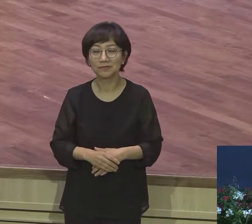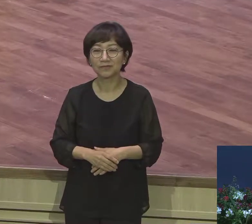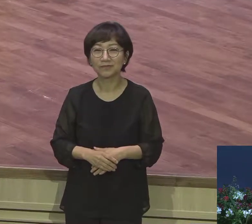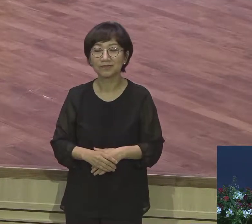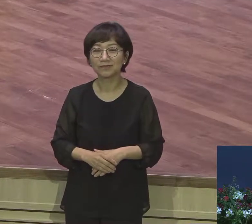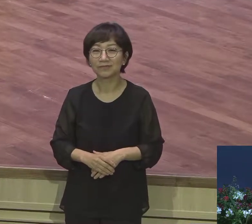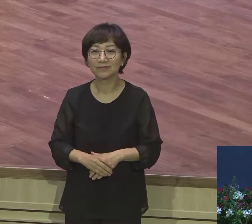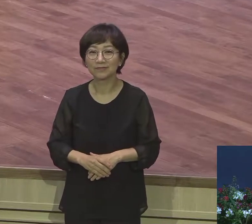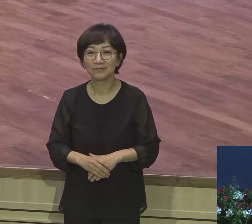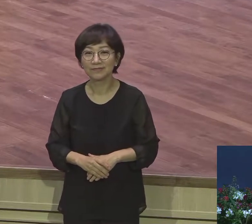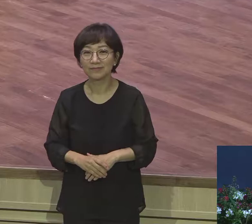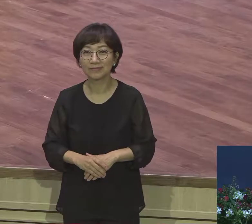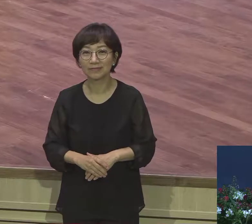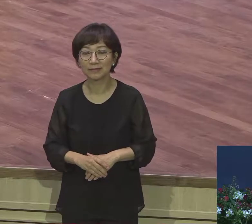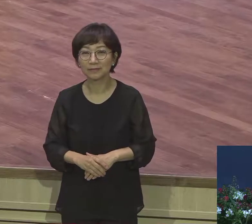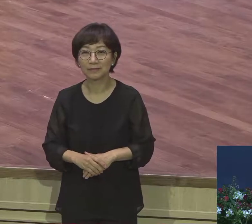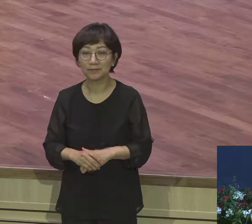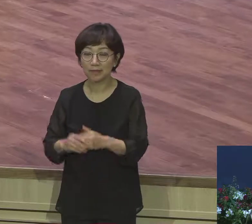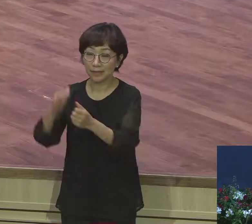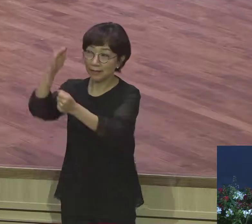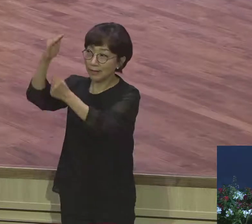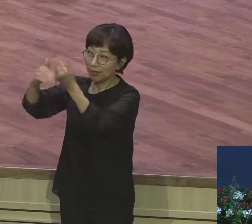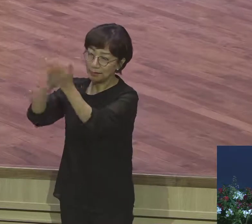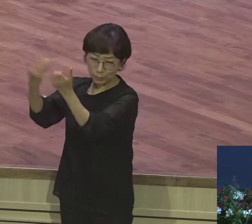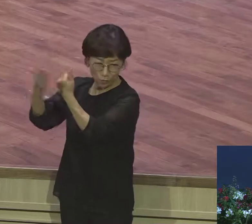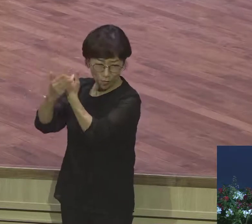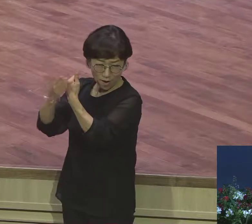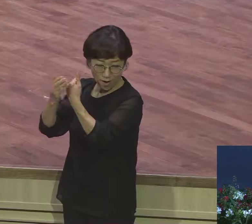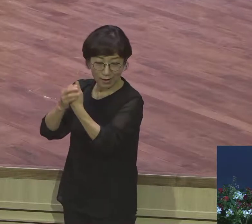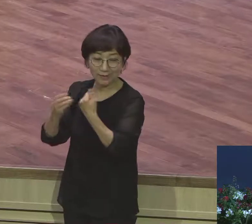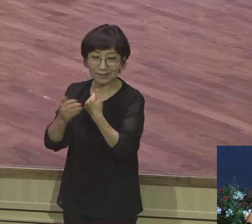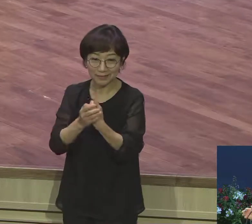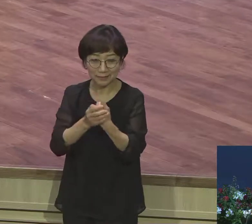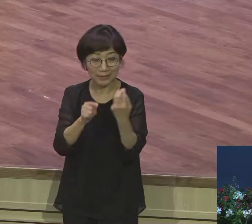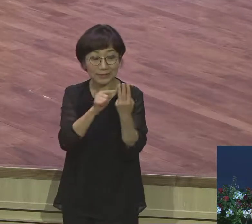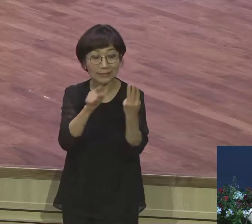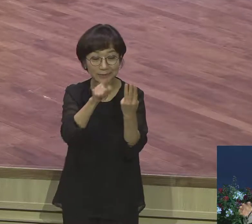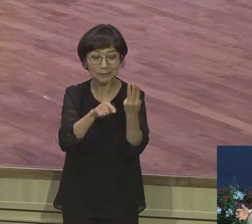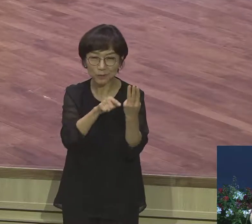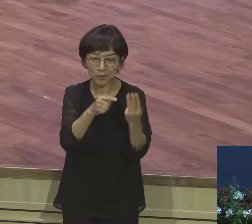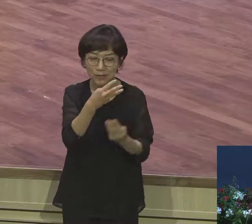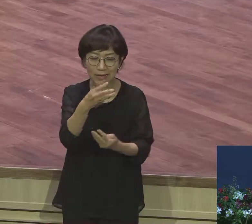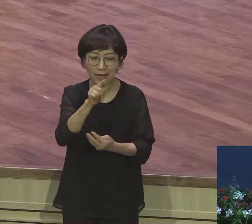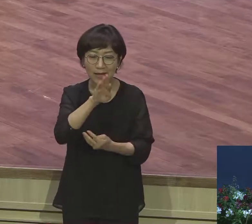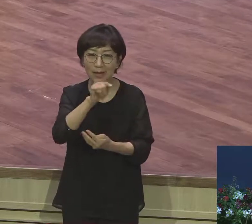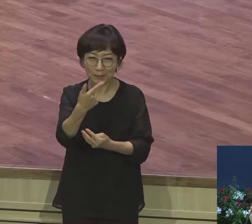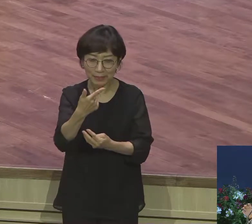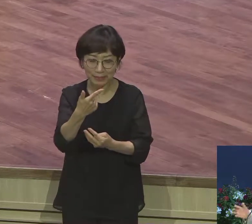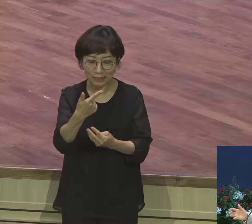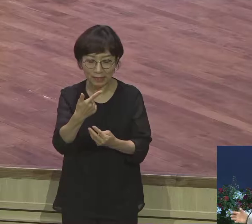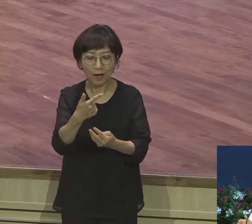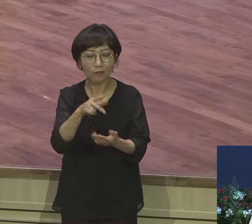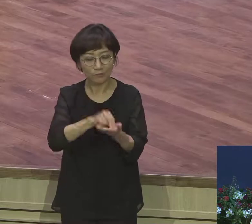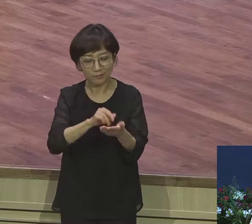하나님의 절대적 도심으로 라반과의 관계를 잘 이렇게 성산대 고향으로 편안하게 돌아가고 있는데